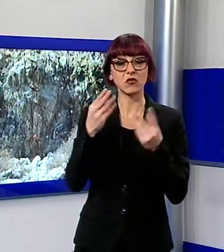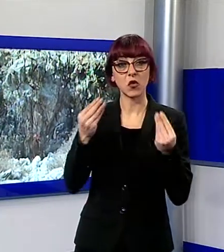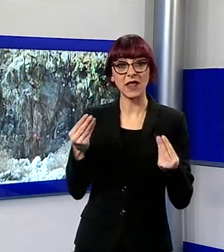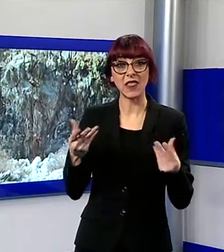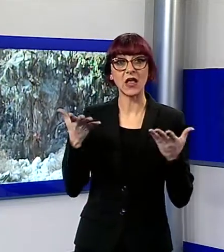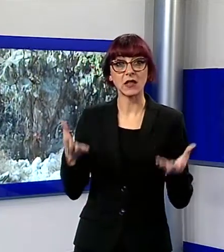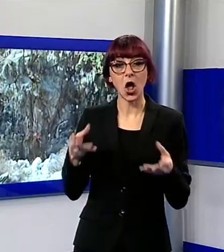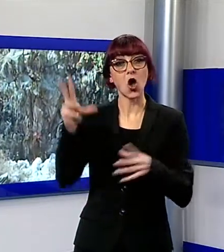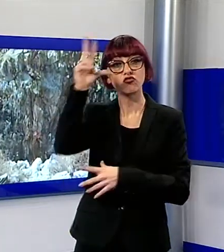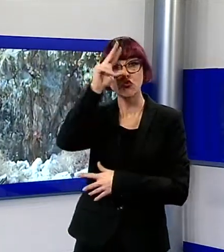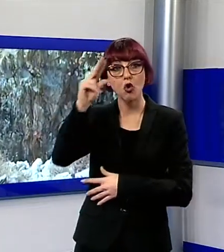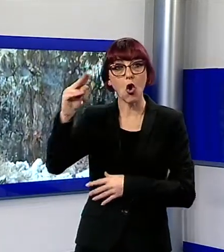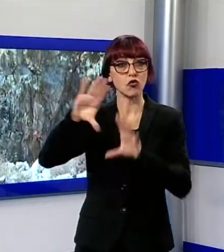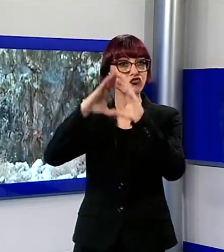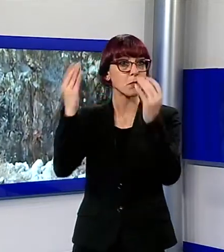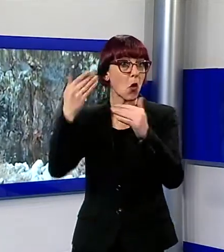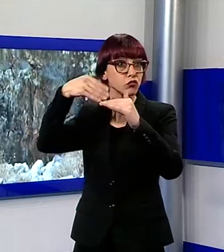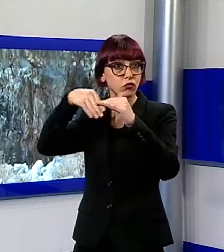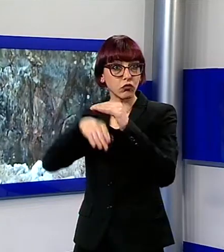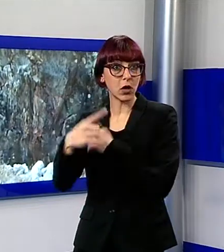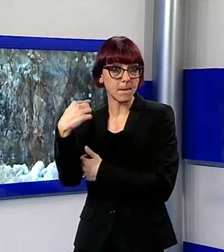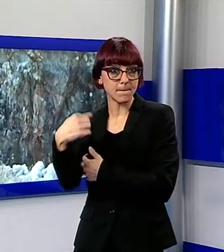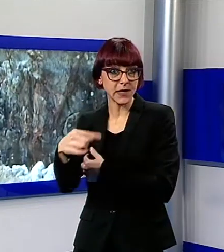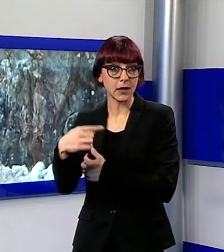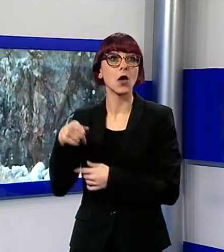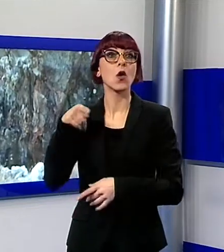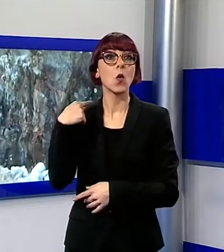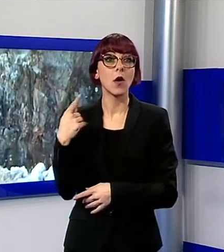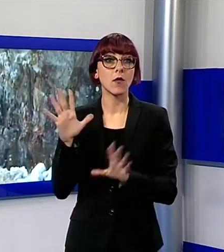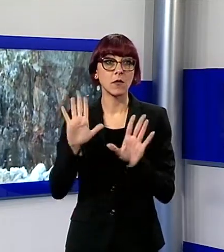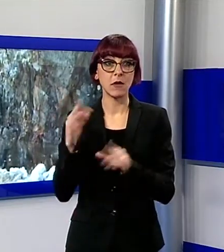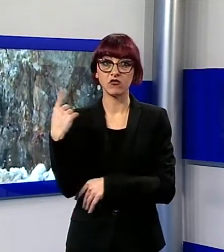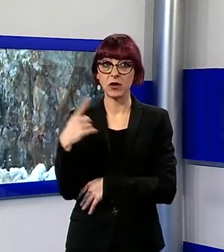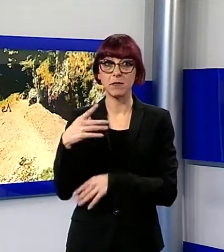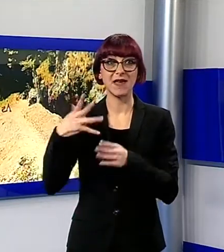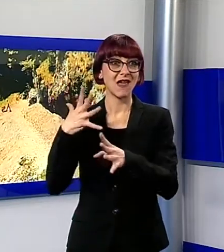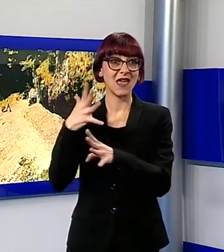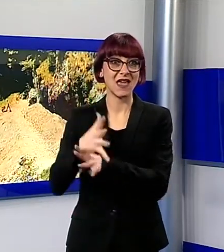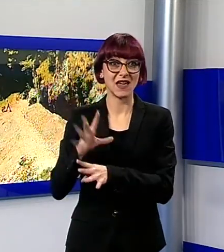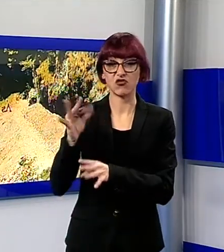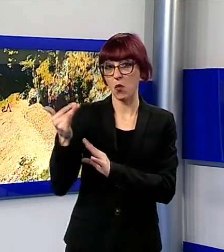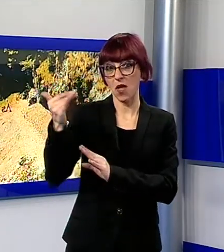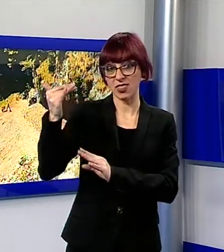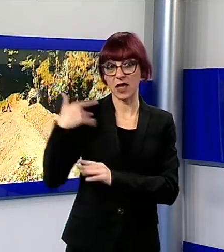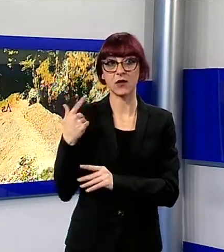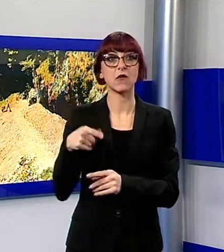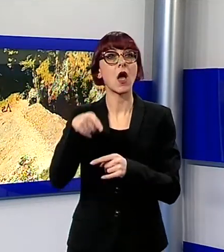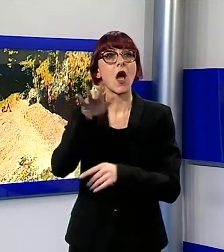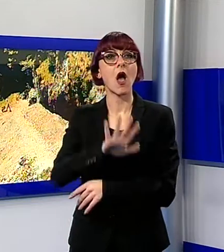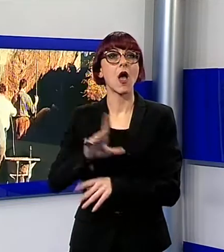mezzo secolo fa, completamente ricoperto da detriti e quindi inaccessibile. Questa, invece, è la trincea scavata con picco e